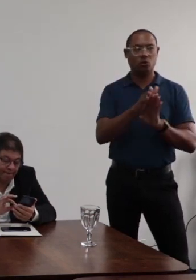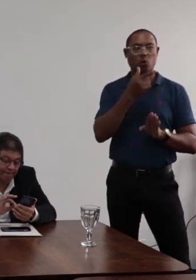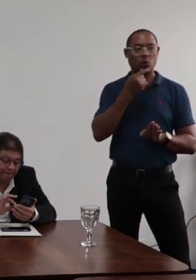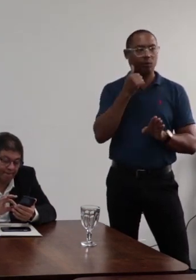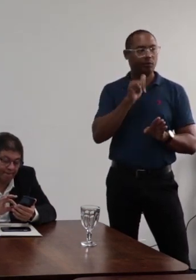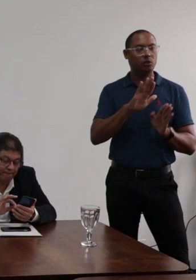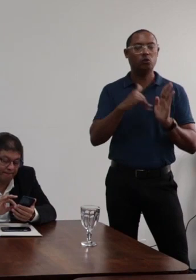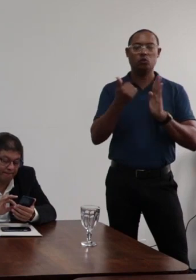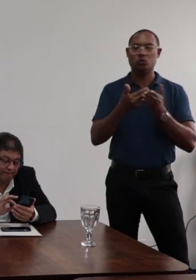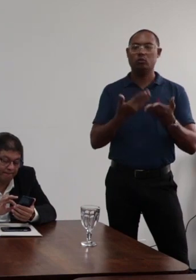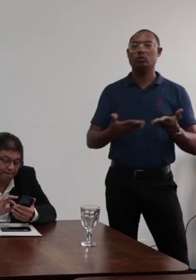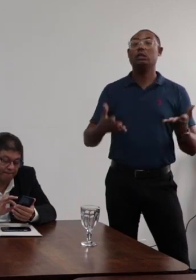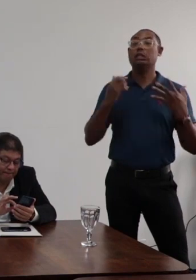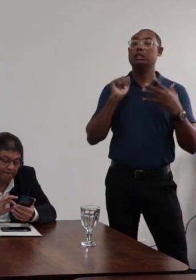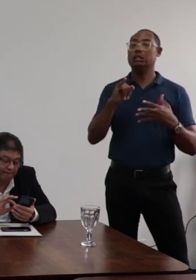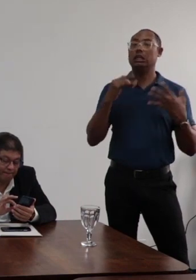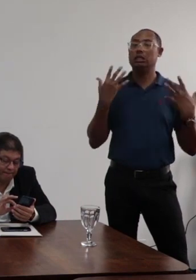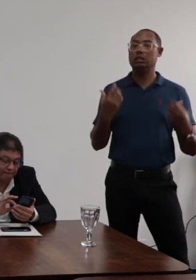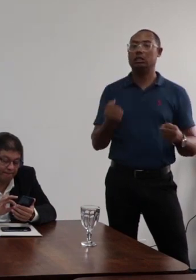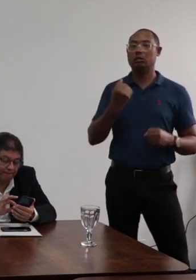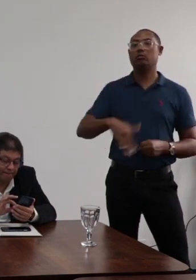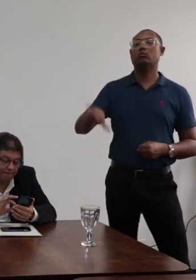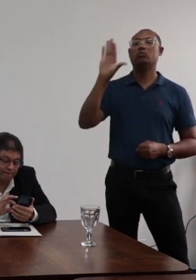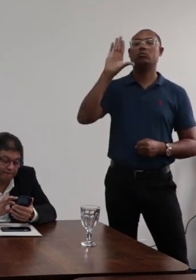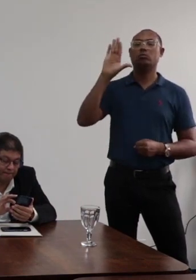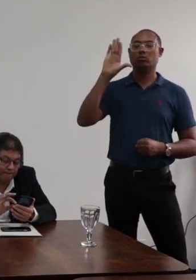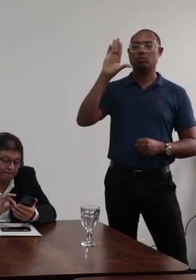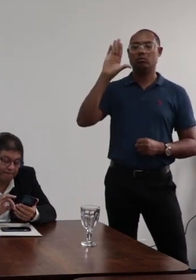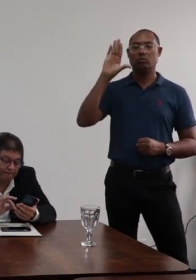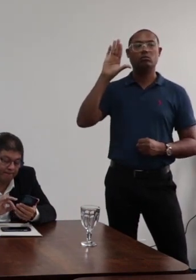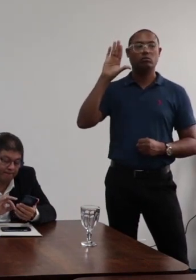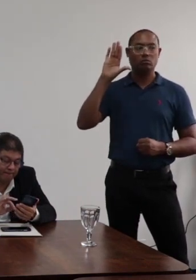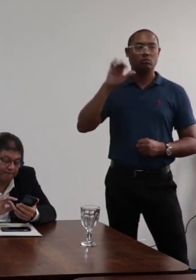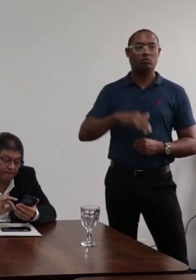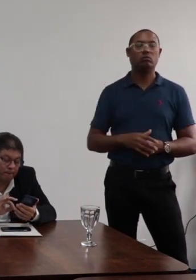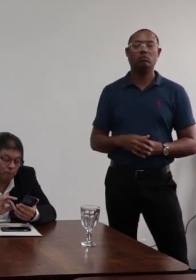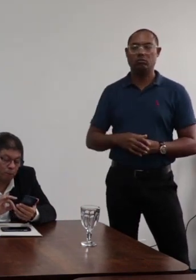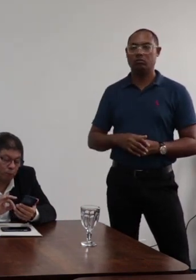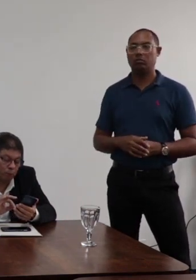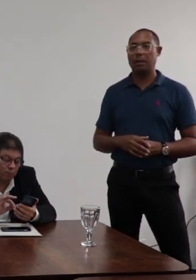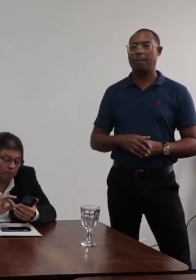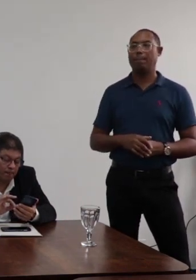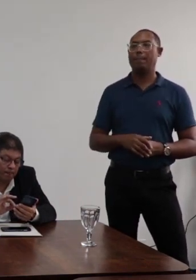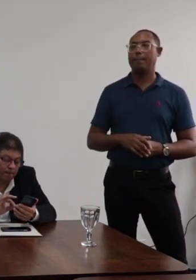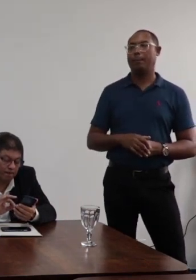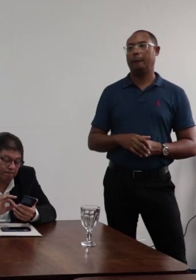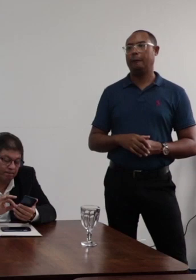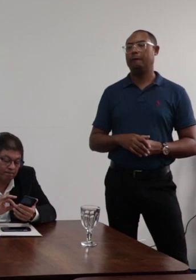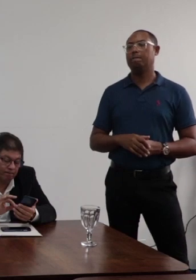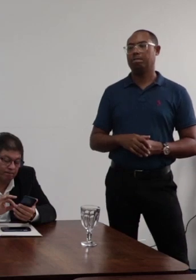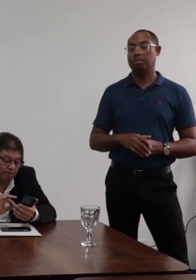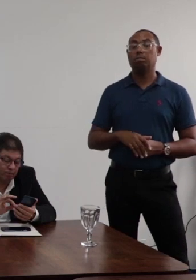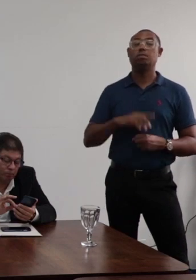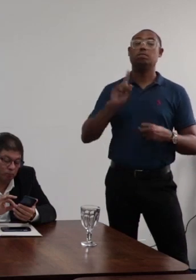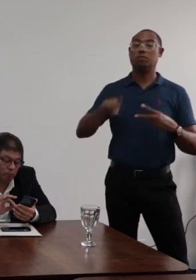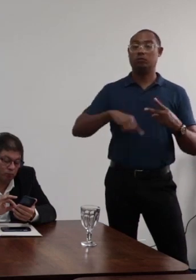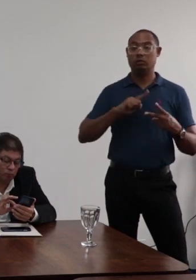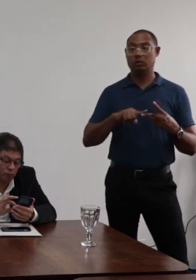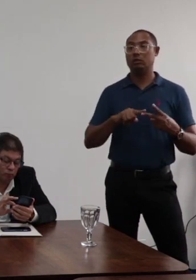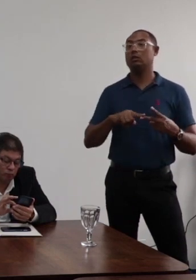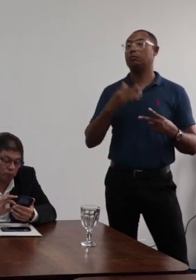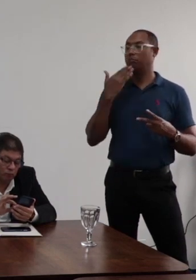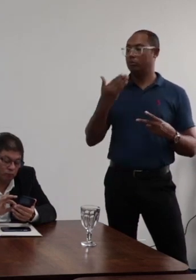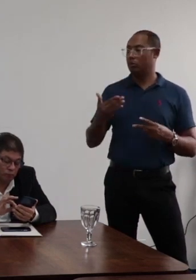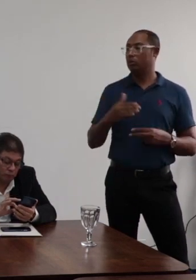os conselheiros e conselheiras que forem a favor da aprovação dessa minuta se manifestem, desnotando a mão, na sequência, vamos